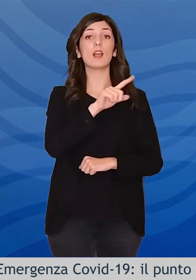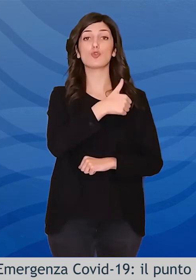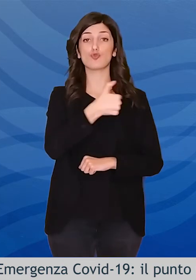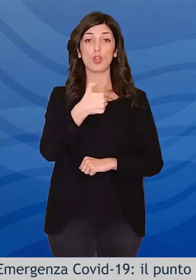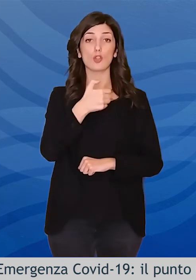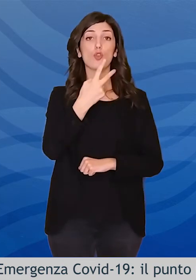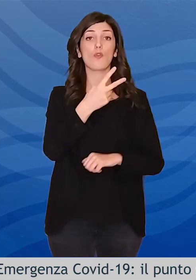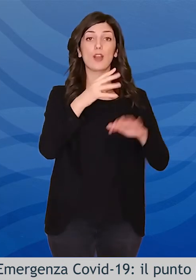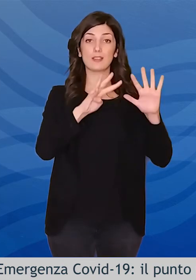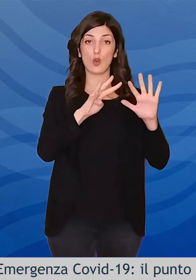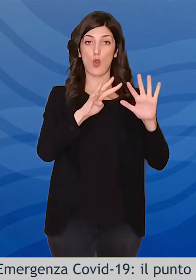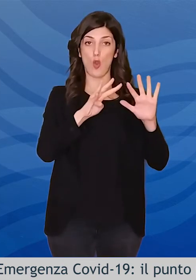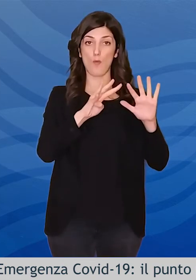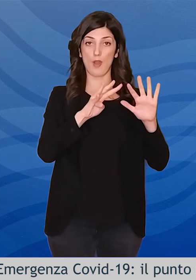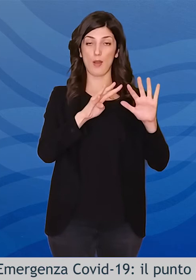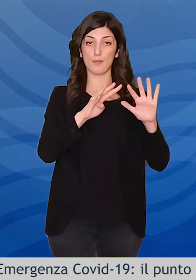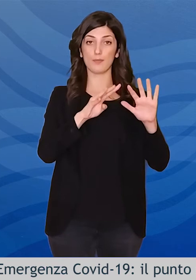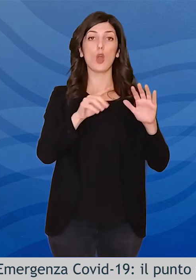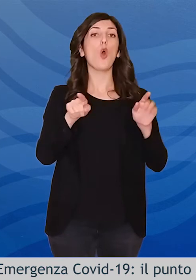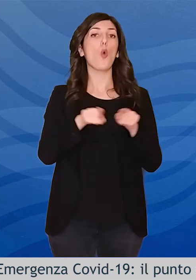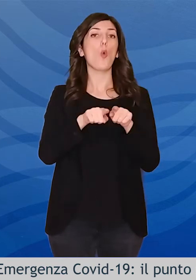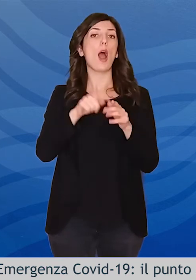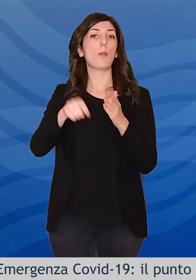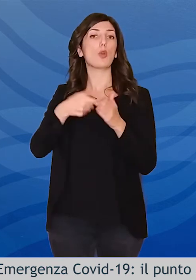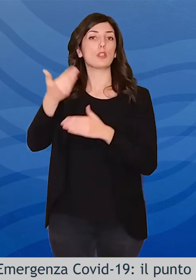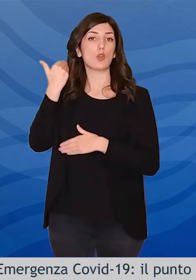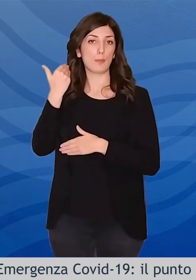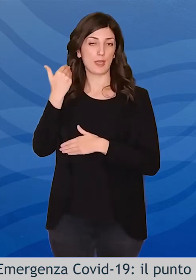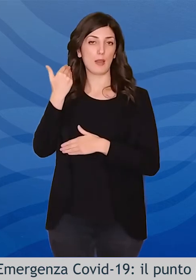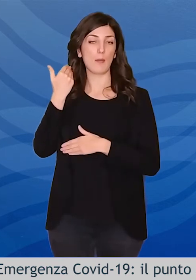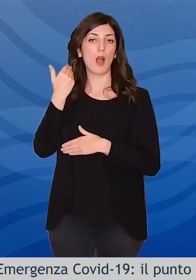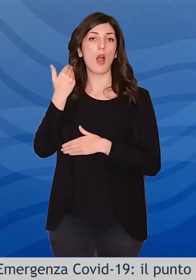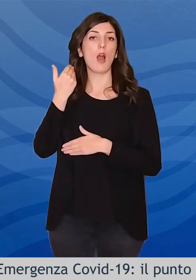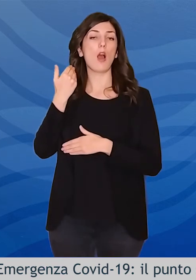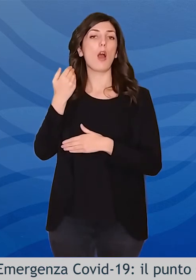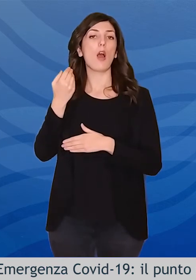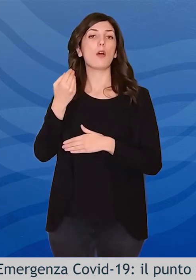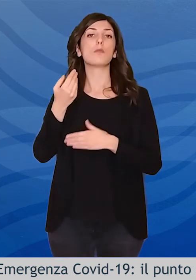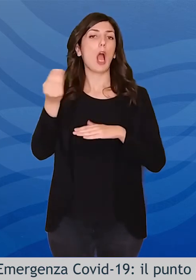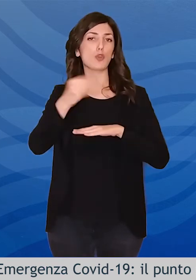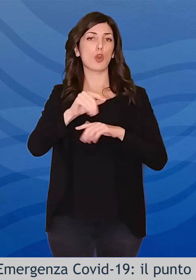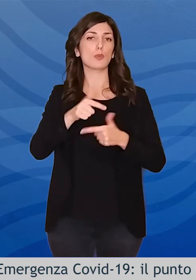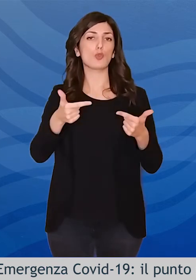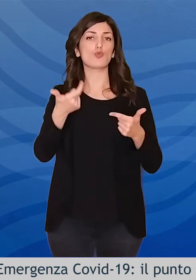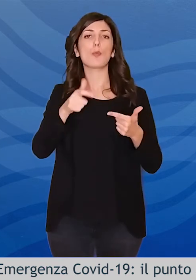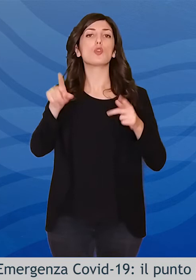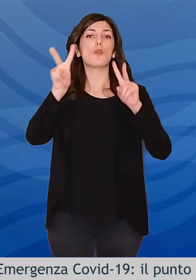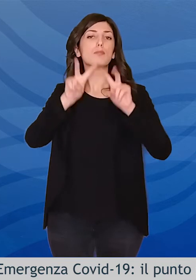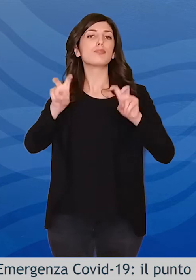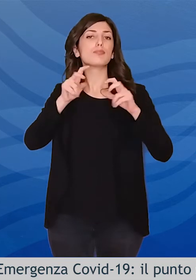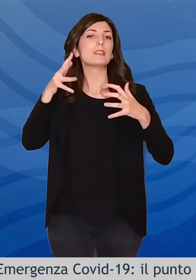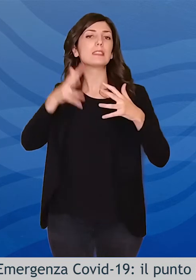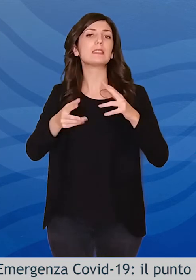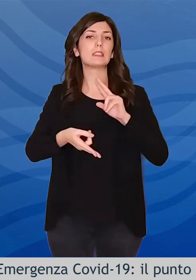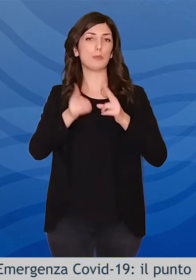unità del bollettino precedente essendo in corso una revisione dei dati di tutti i guariti residenti in